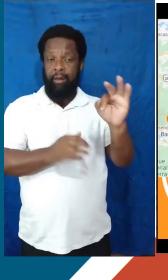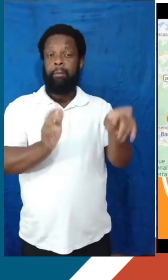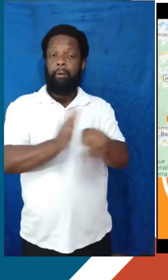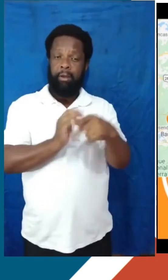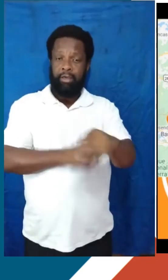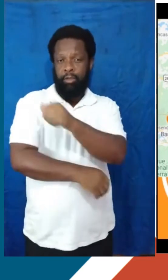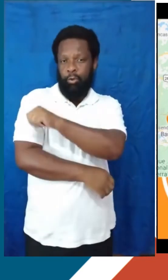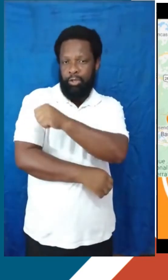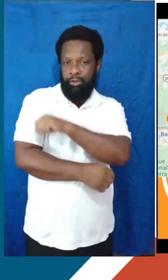Janeiro.